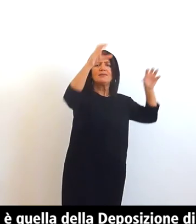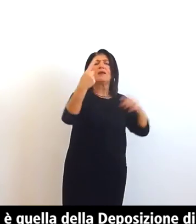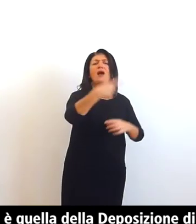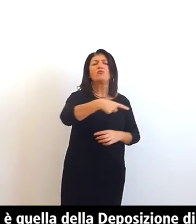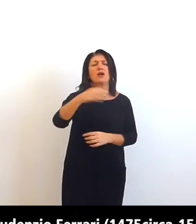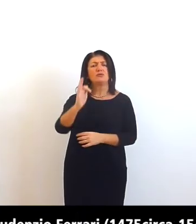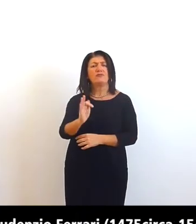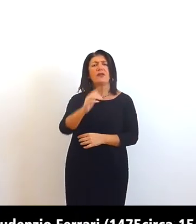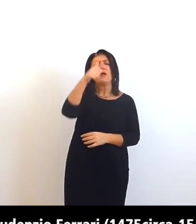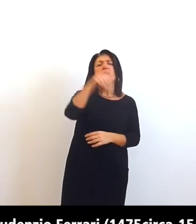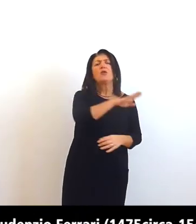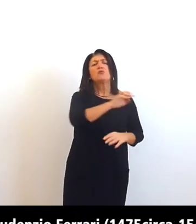1546